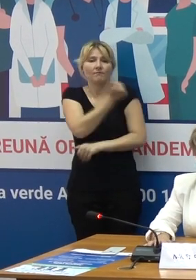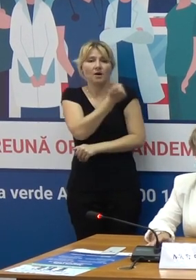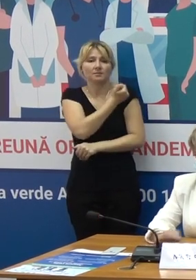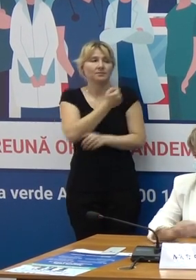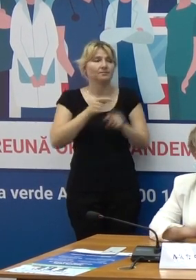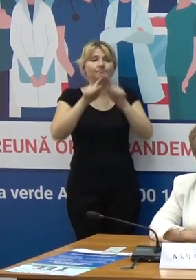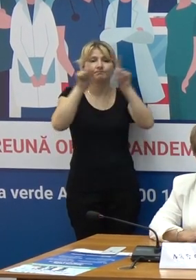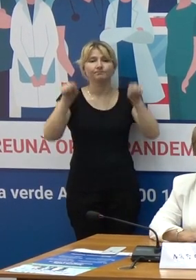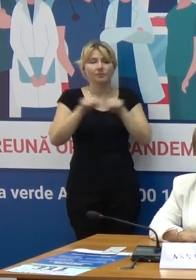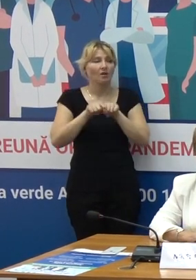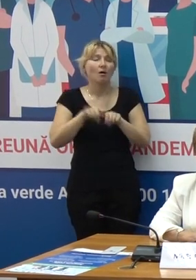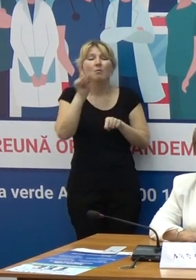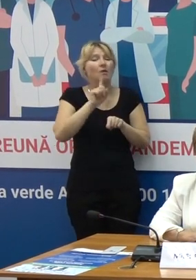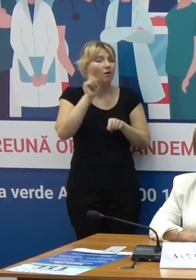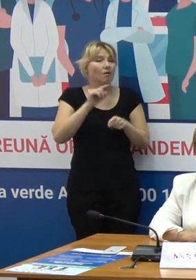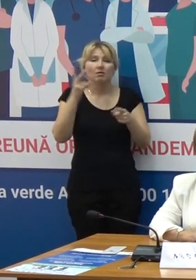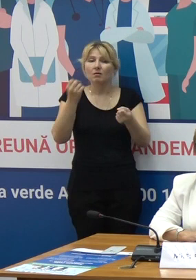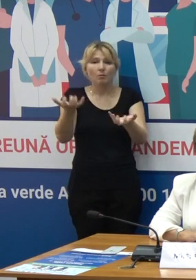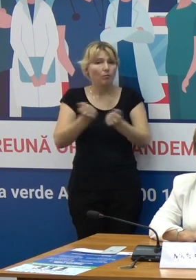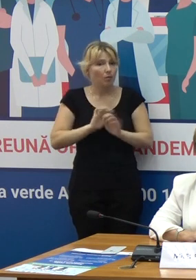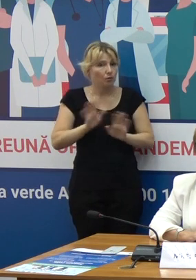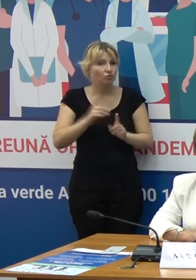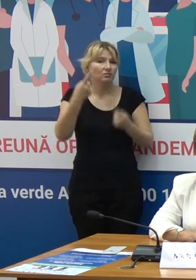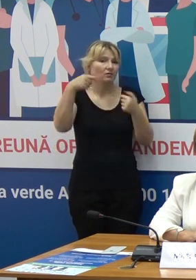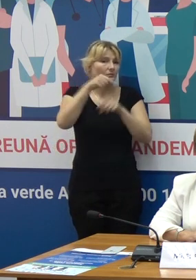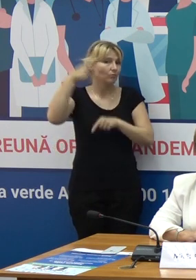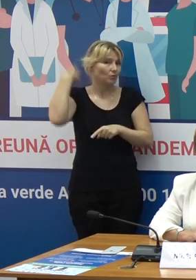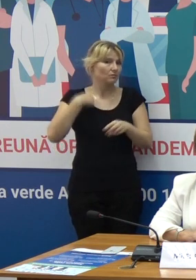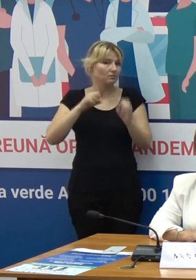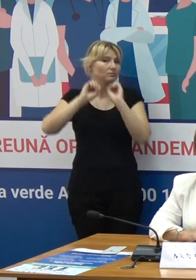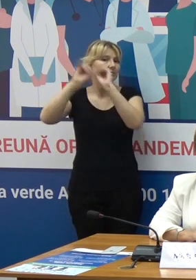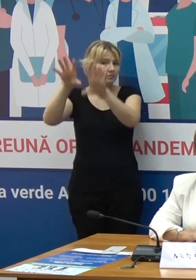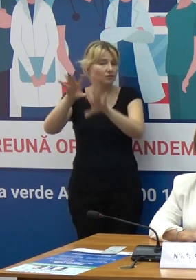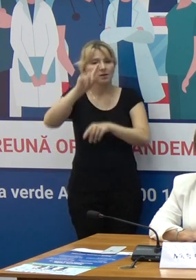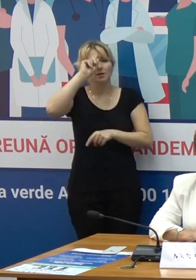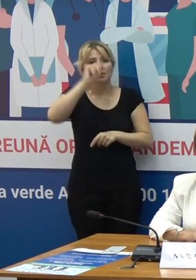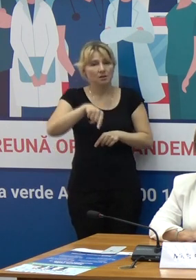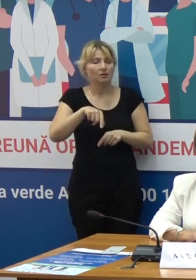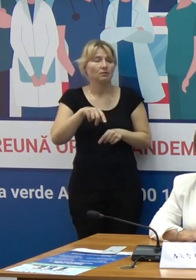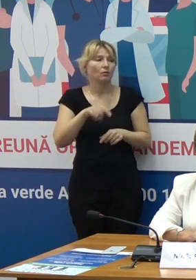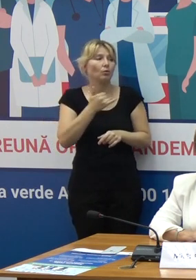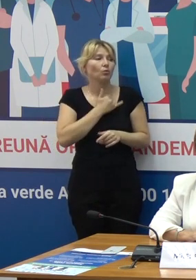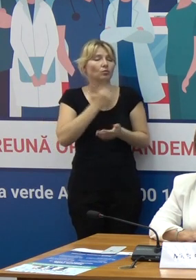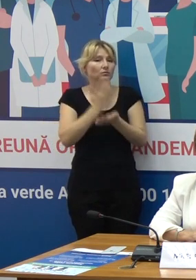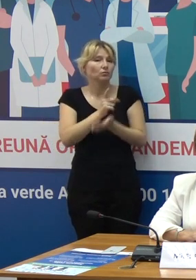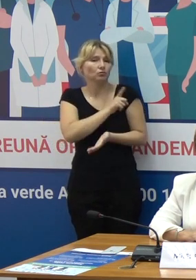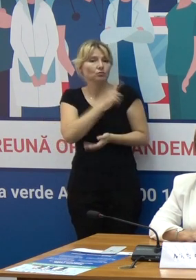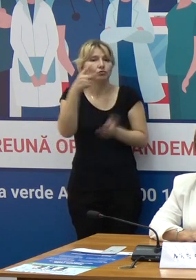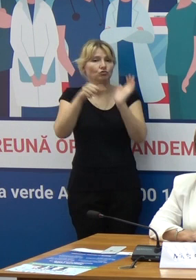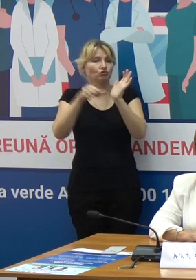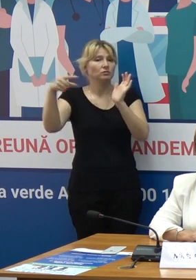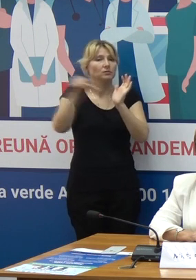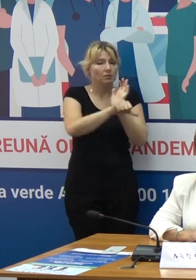Deci, încă nu am primit, toate solicitările au fost trimise săptămâna trecută, deci, dumneavoastră, cum cunoaștete, 1 iulie, noi avem o perioadă de șase săptămâni